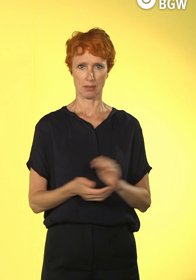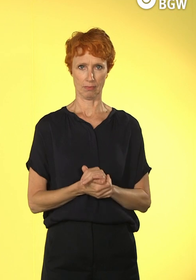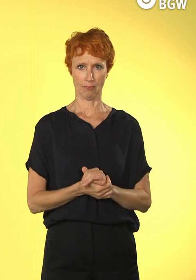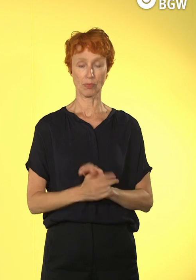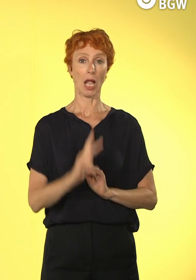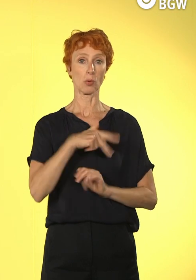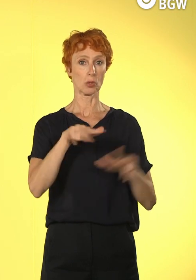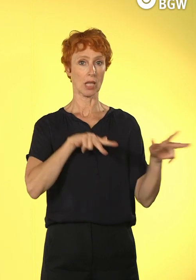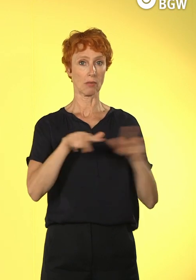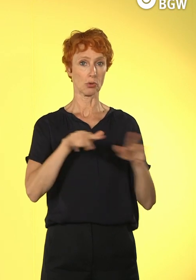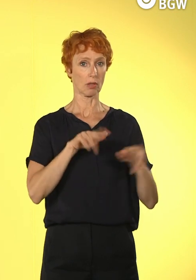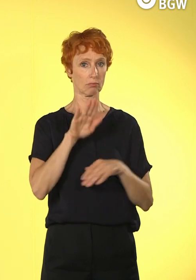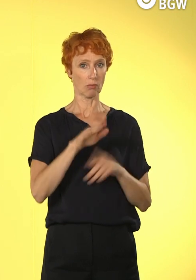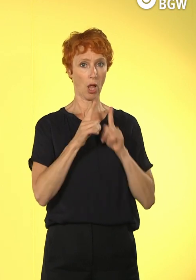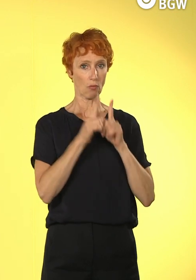bedeutet.